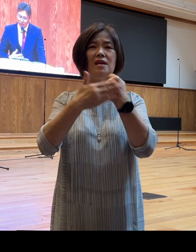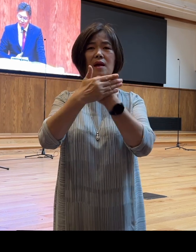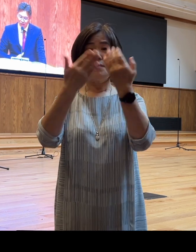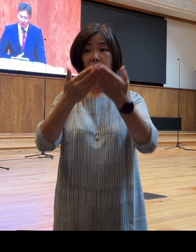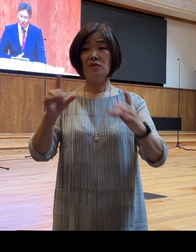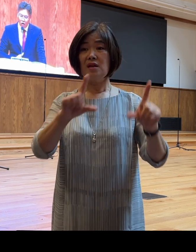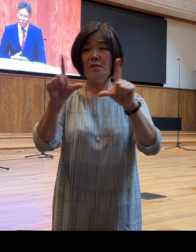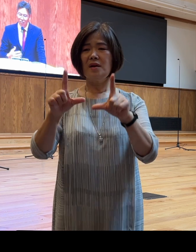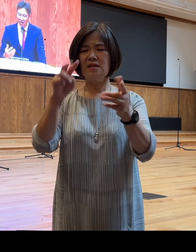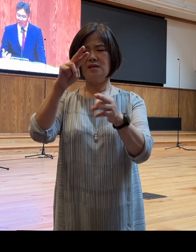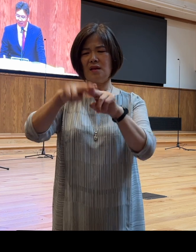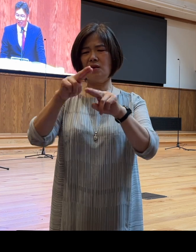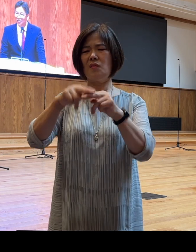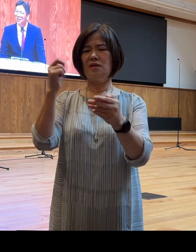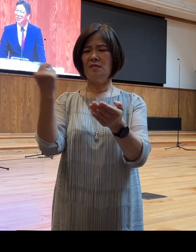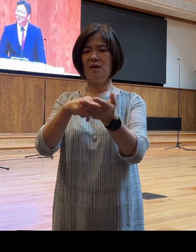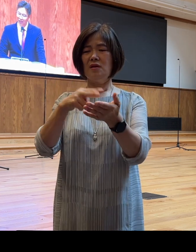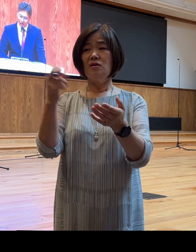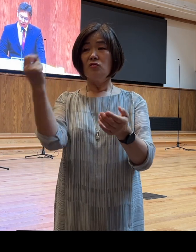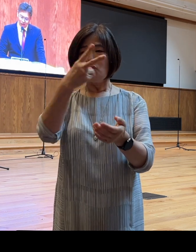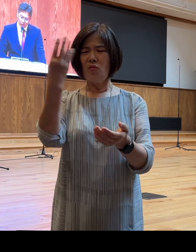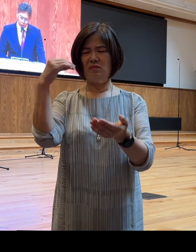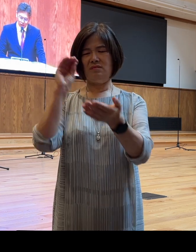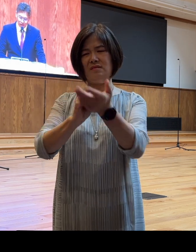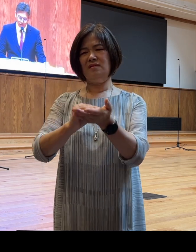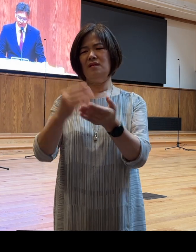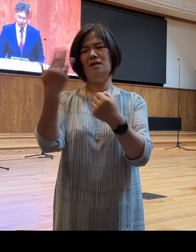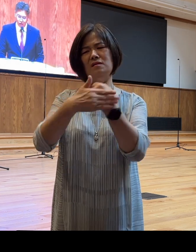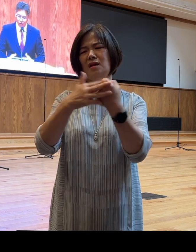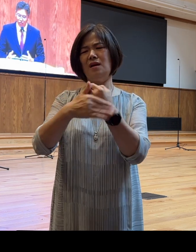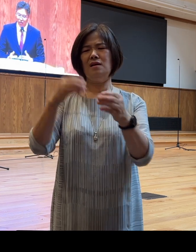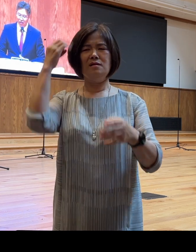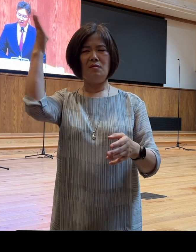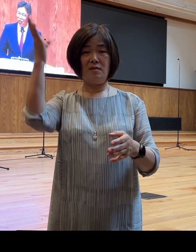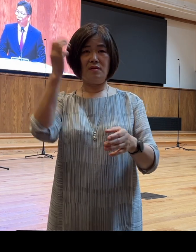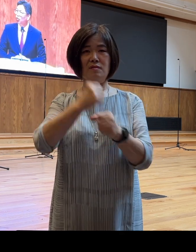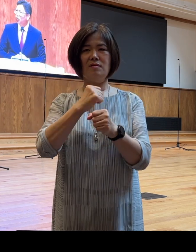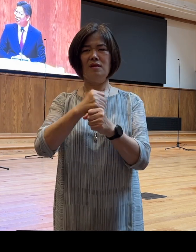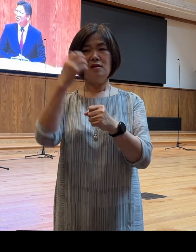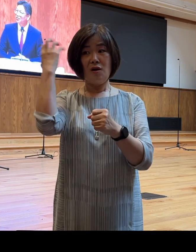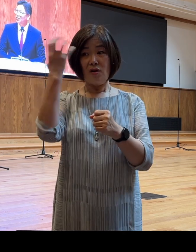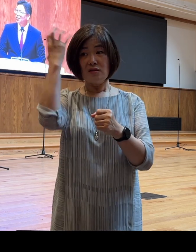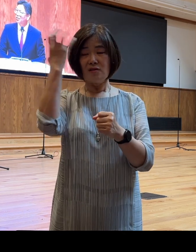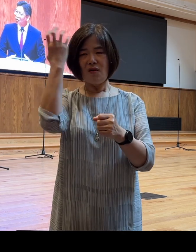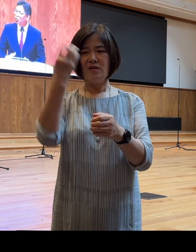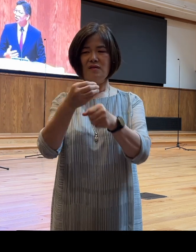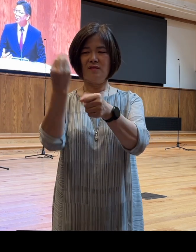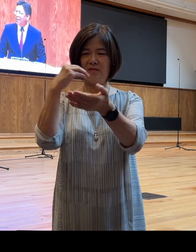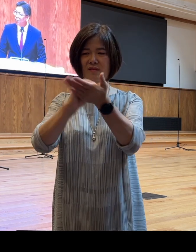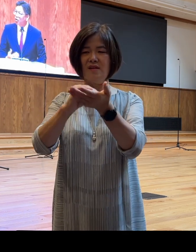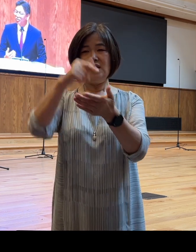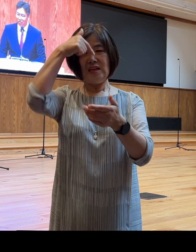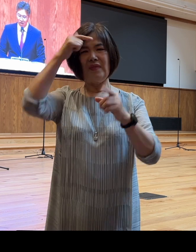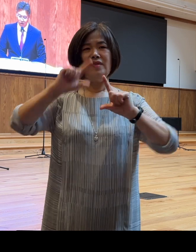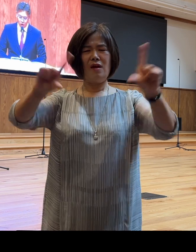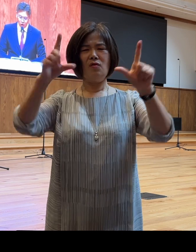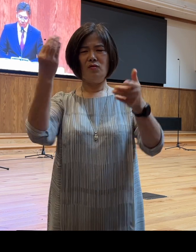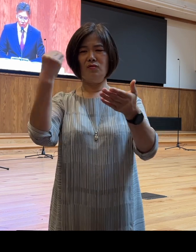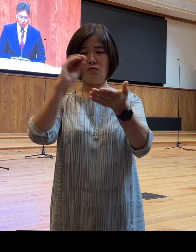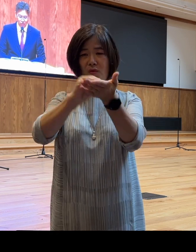얼마 가지 않아 그 은혜를 쏟아내는 영적인 요요현상을 계속해서 반복해서 경험하고 있는 것은